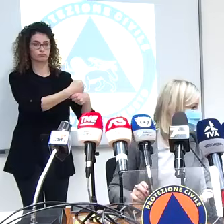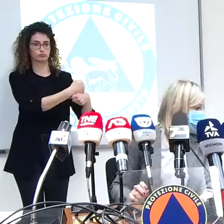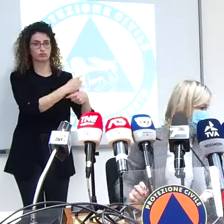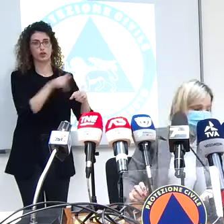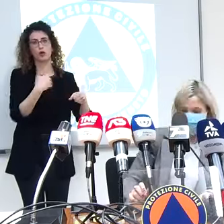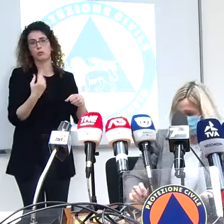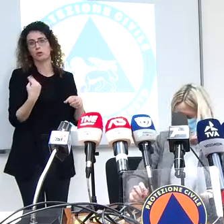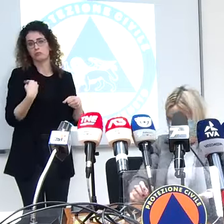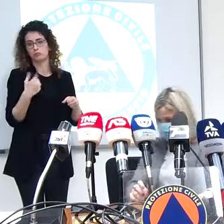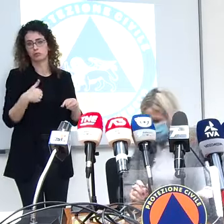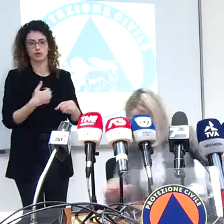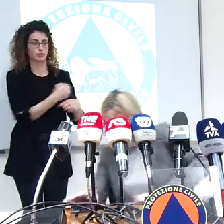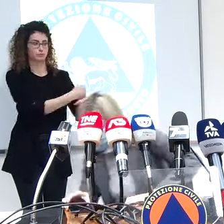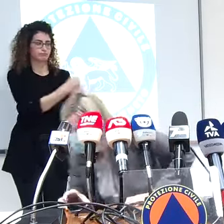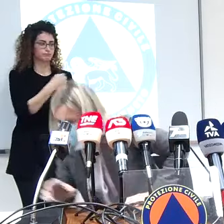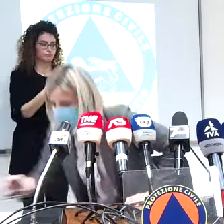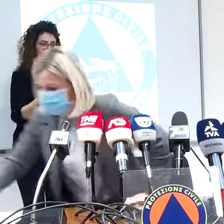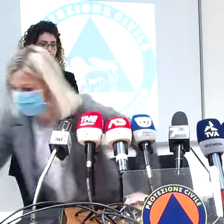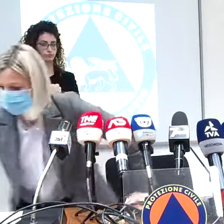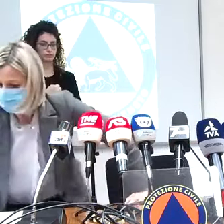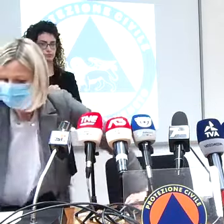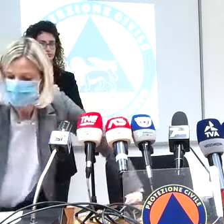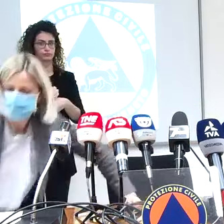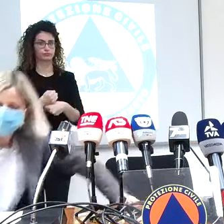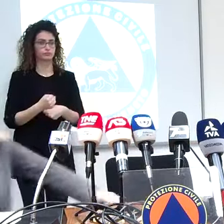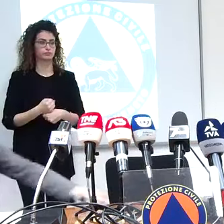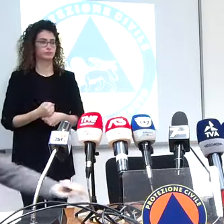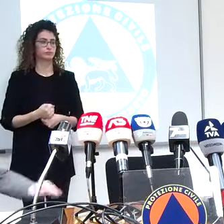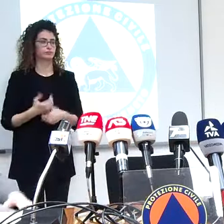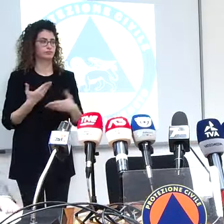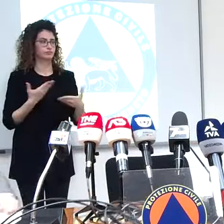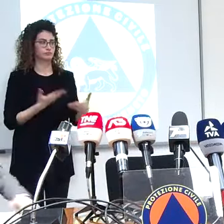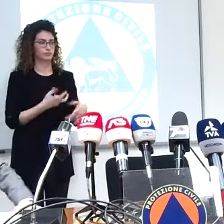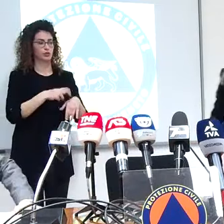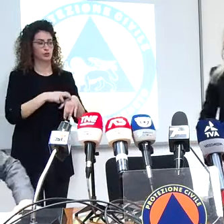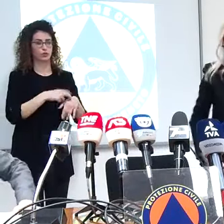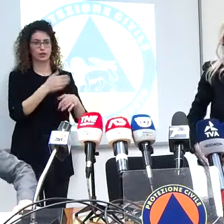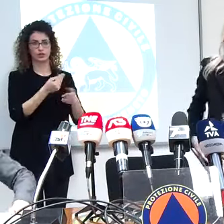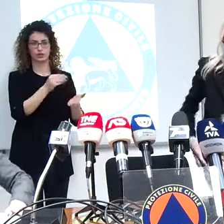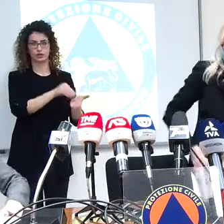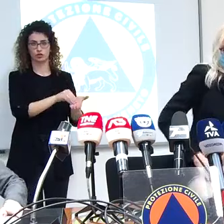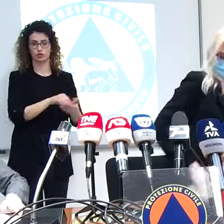grazie assessore prego dottoressa Scroccaro se si mette al centro grazie